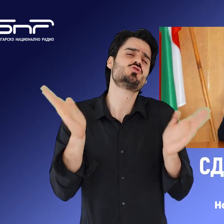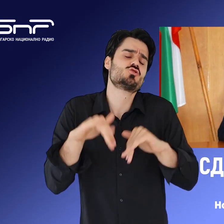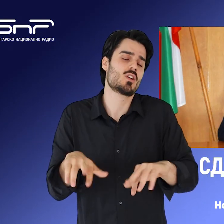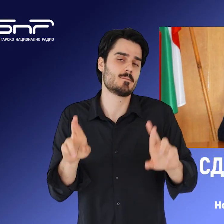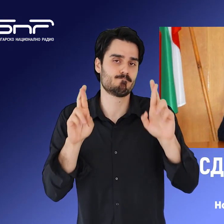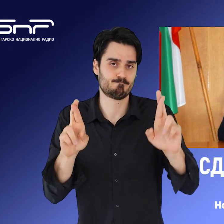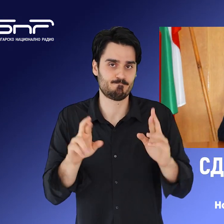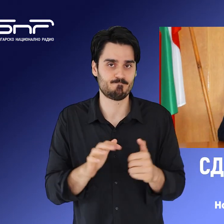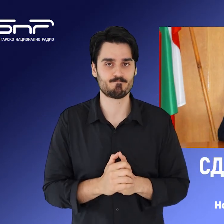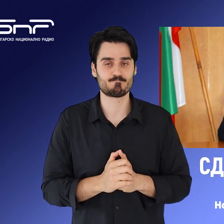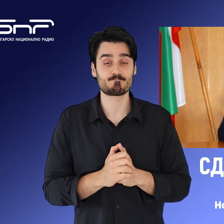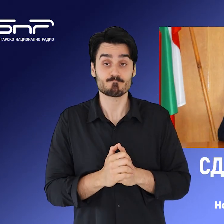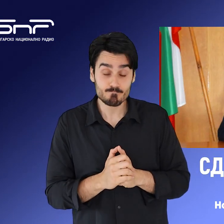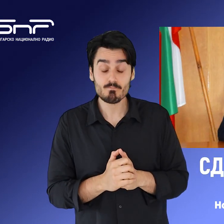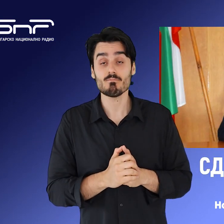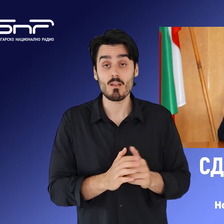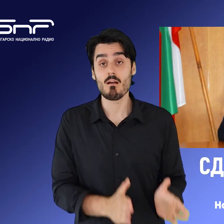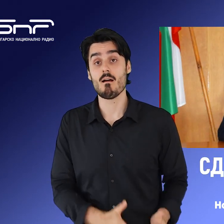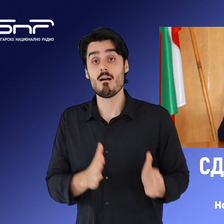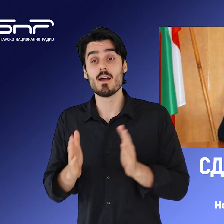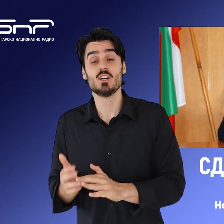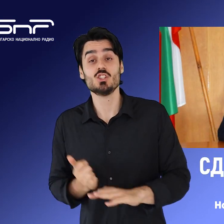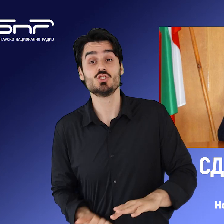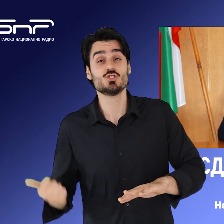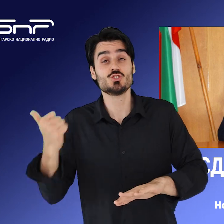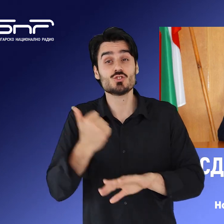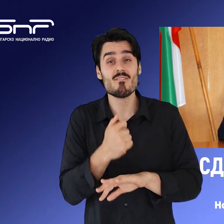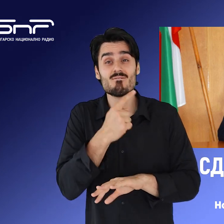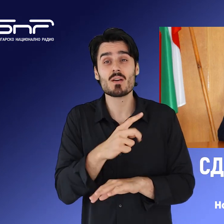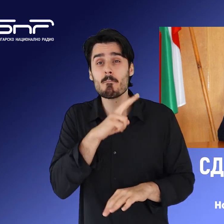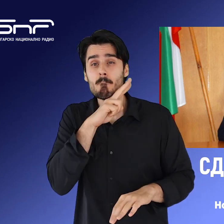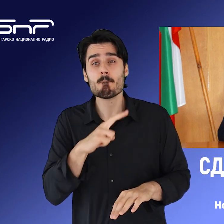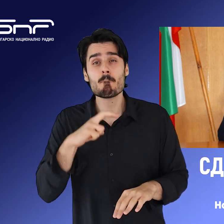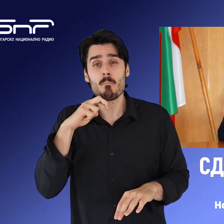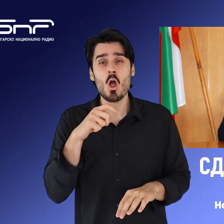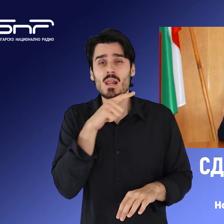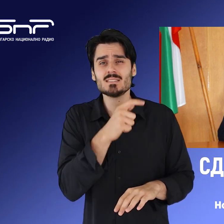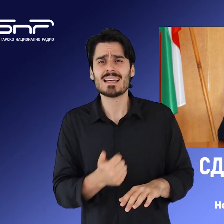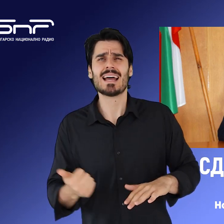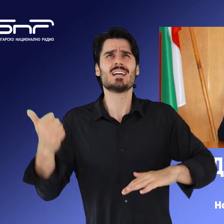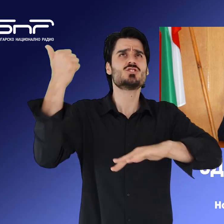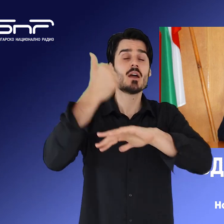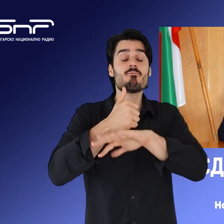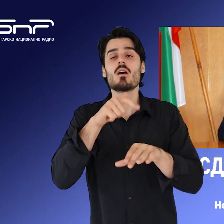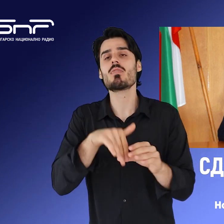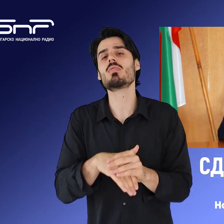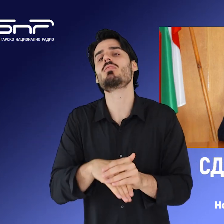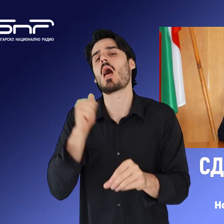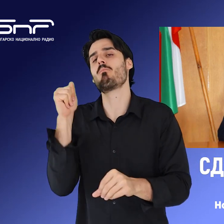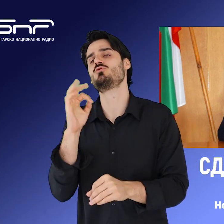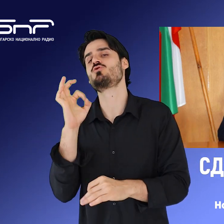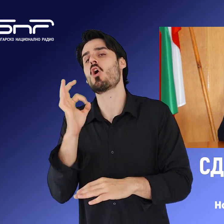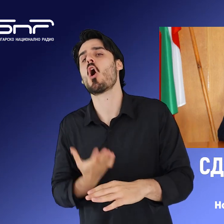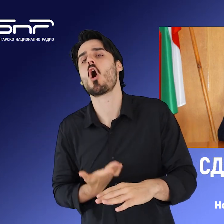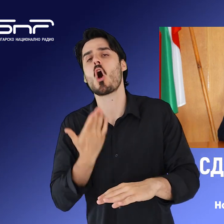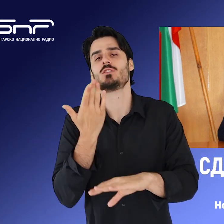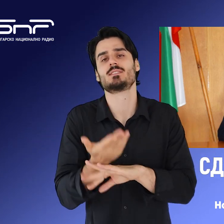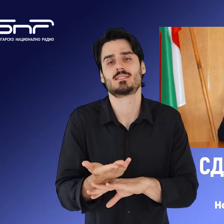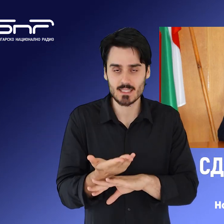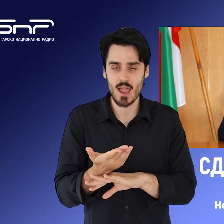Директорът на столичната полиция Калоян Милтенов подаде заявление за напускане на постът. Това съобщи министрът на вътрешните работи Калин Стоянов.